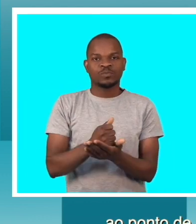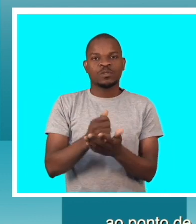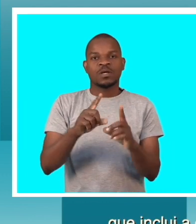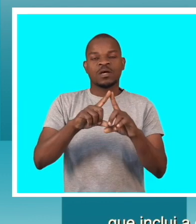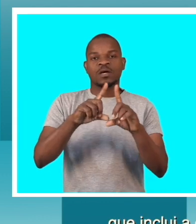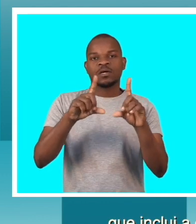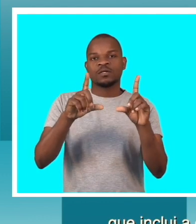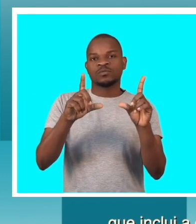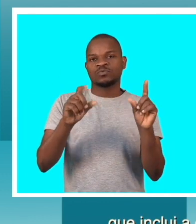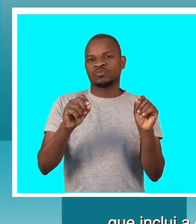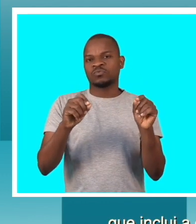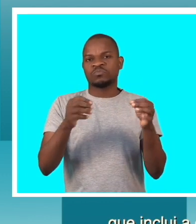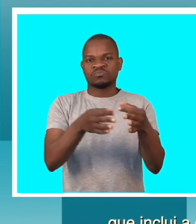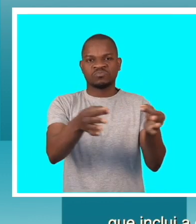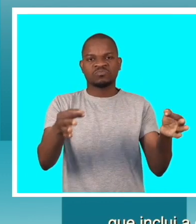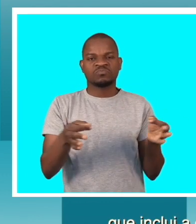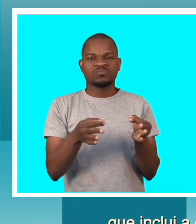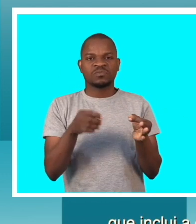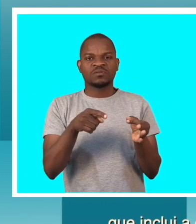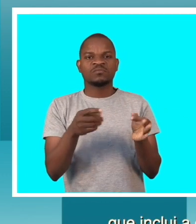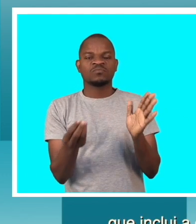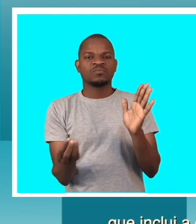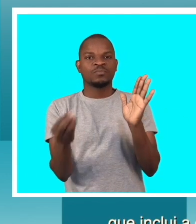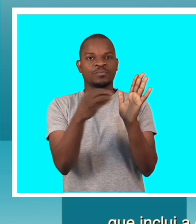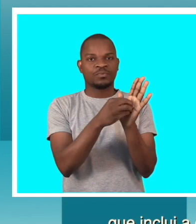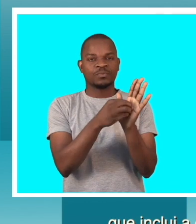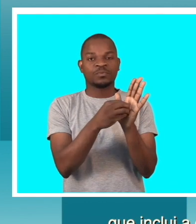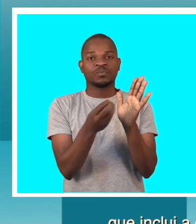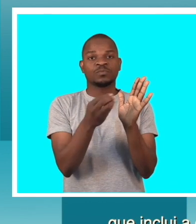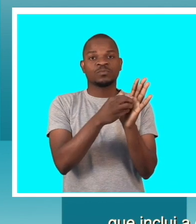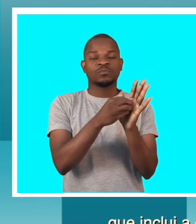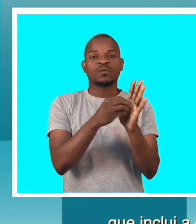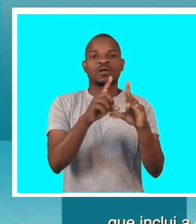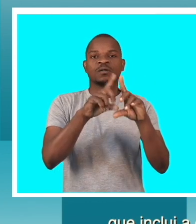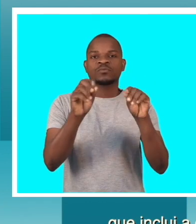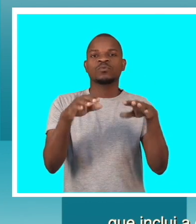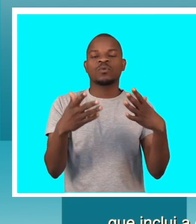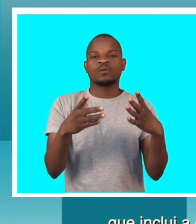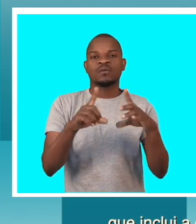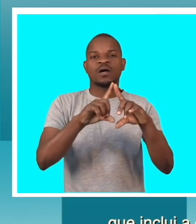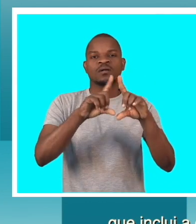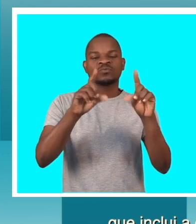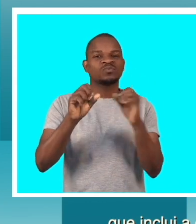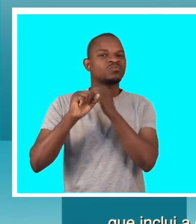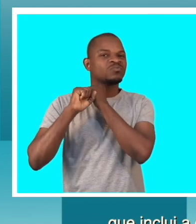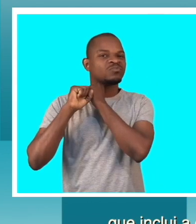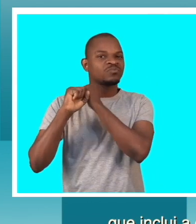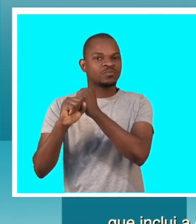inclui a obrigatoriedade de